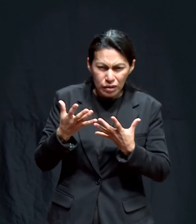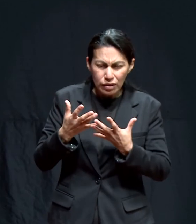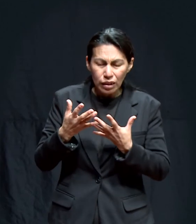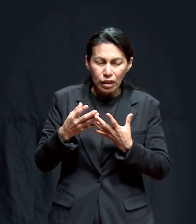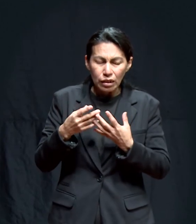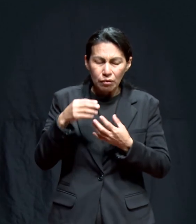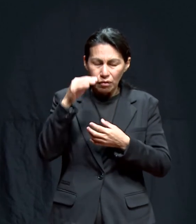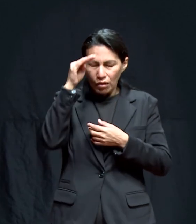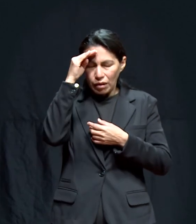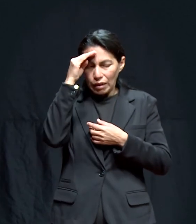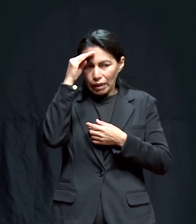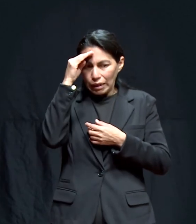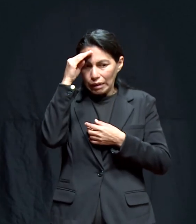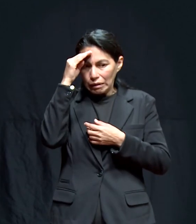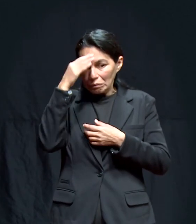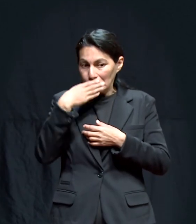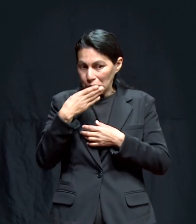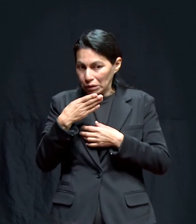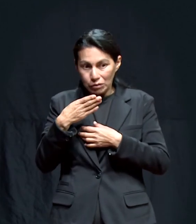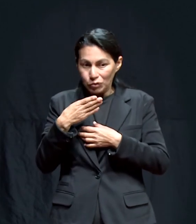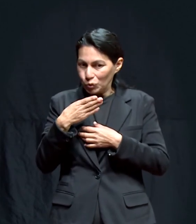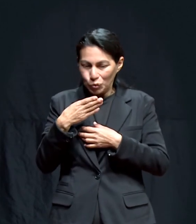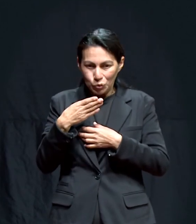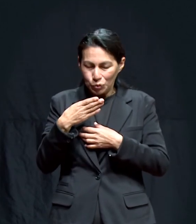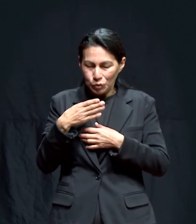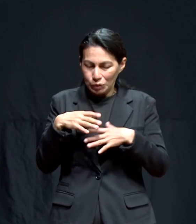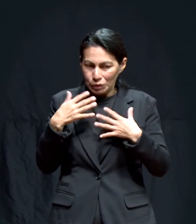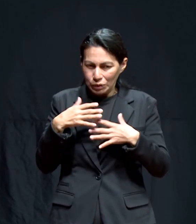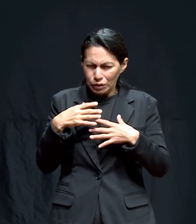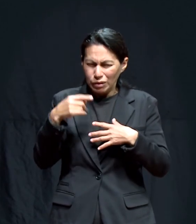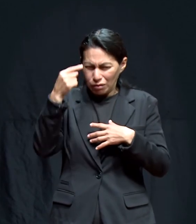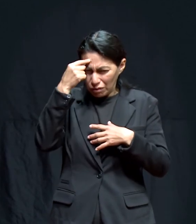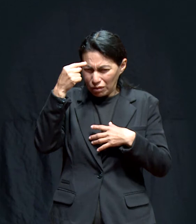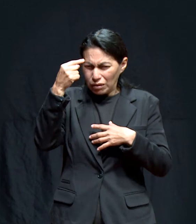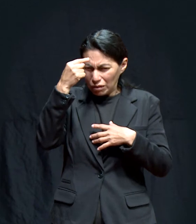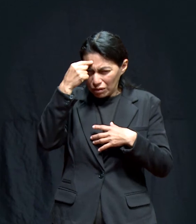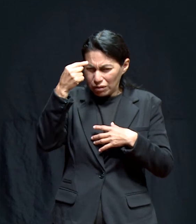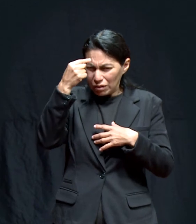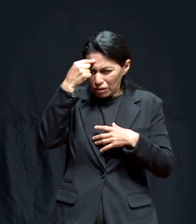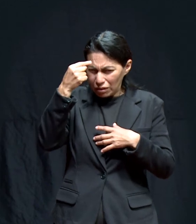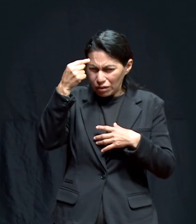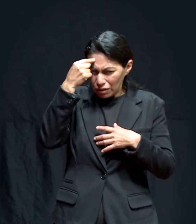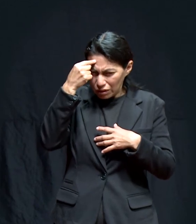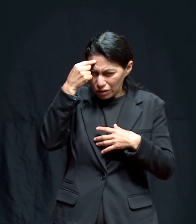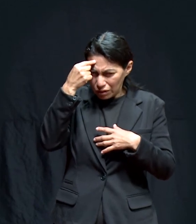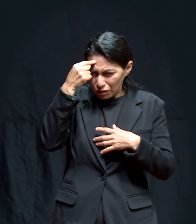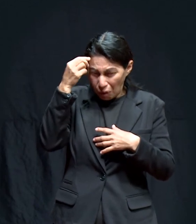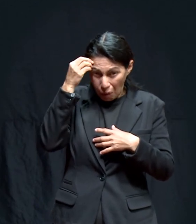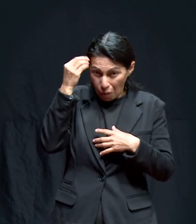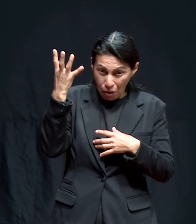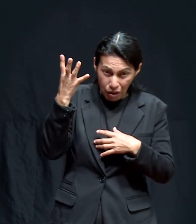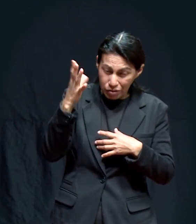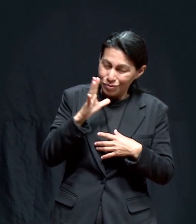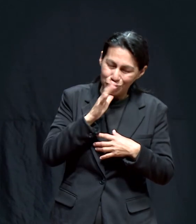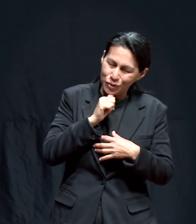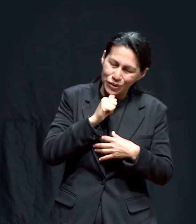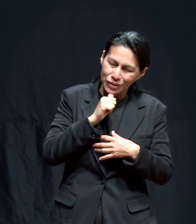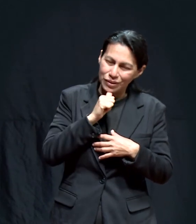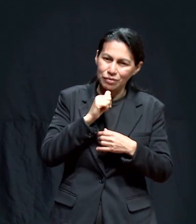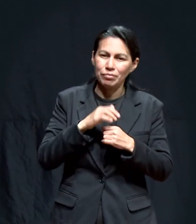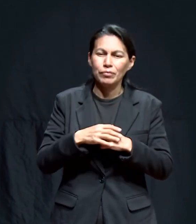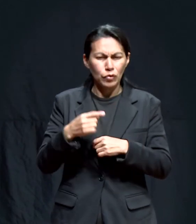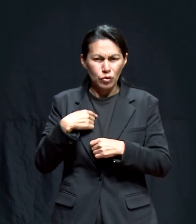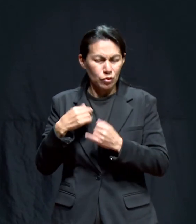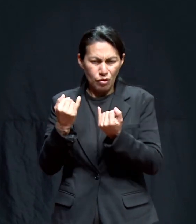cosa, y ahí está, que eso no es correcto. Y ahí está, y ahí está. No lo puedes olvidar. A mí me pasó.